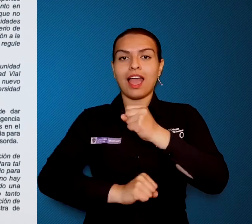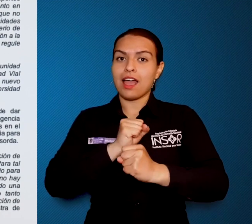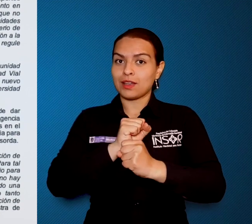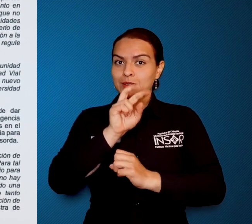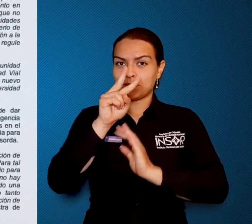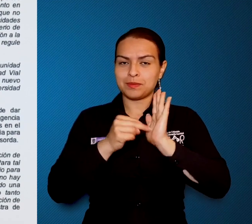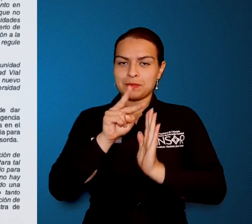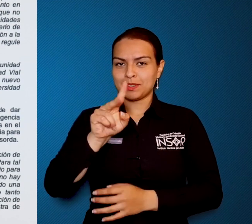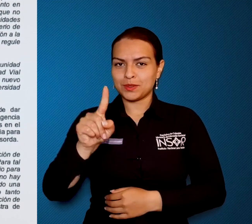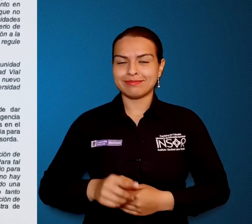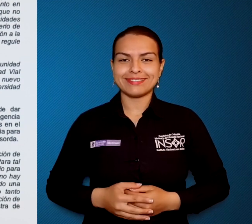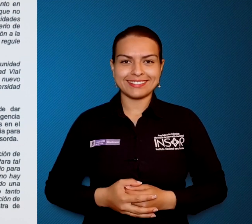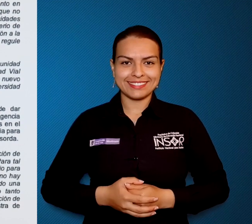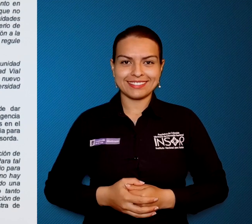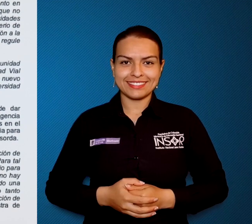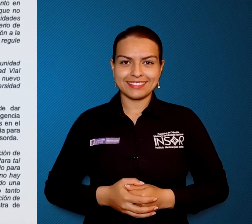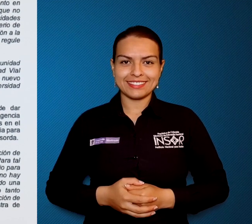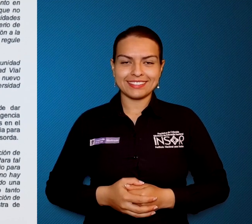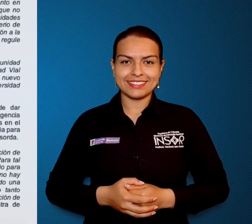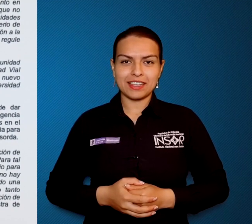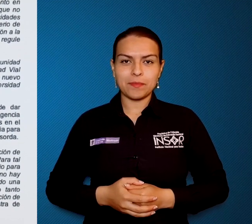Bogotá, 20 de agosto de 2021